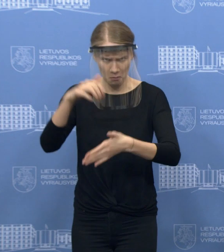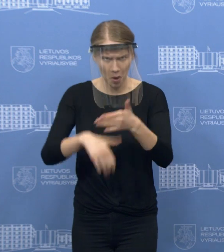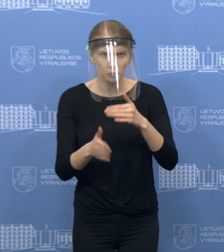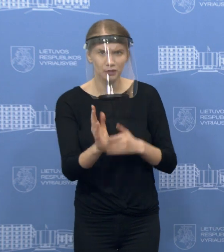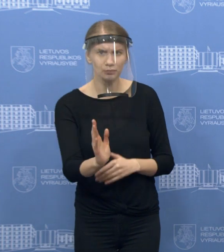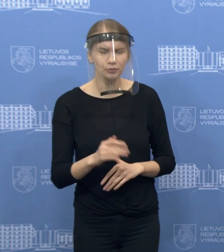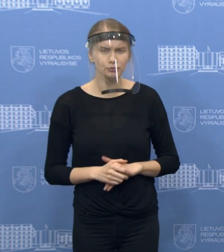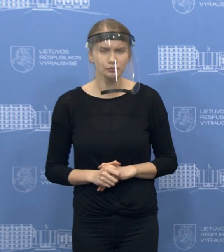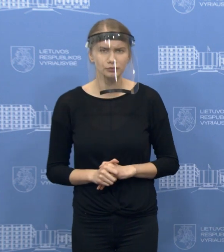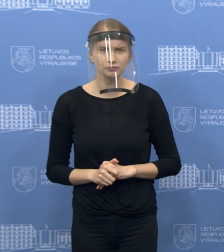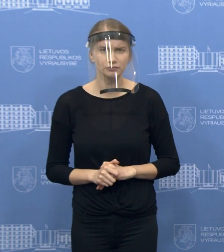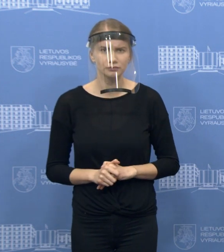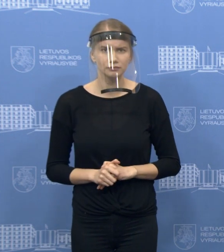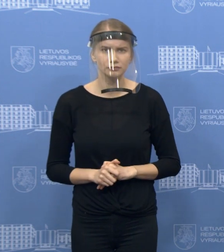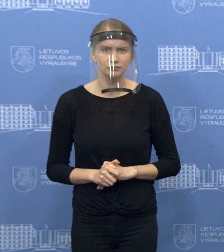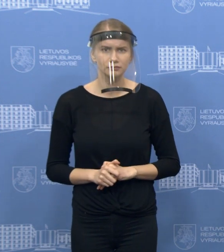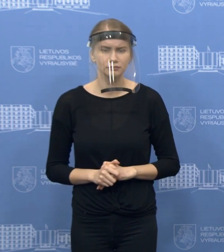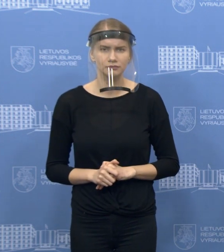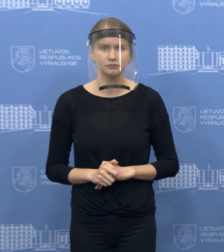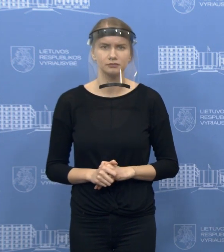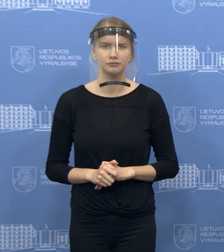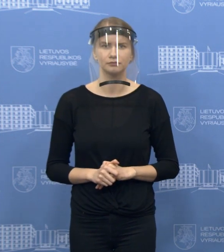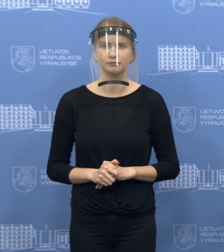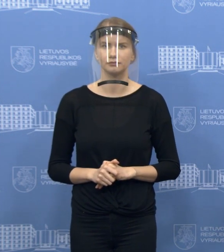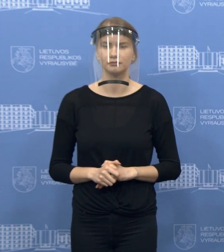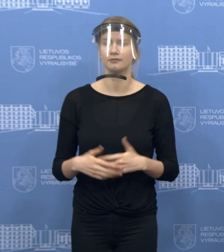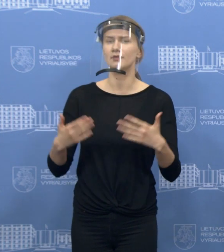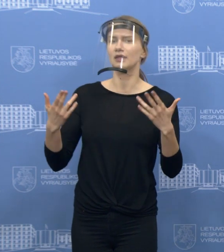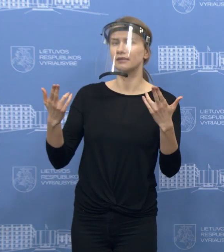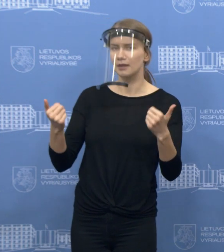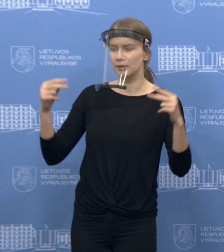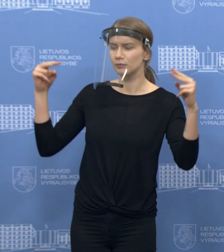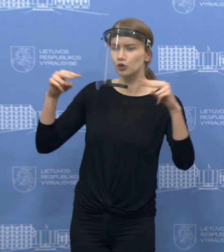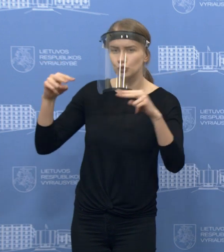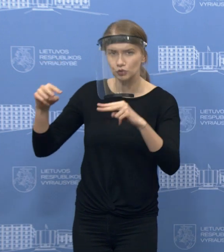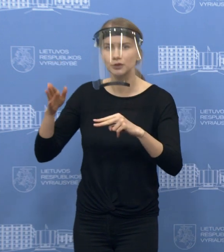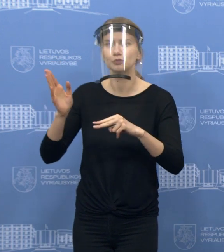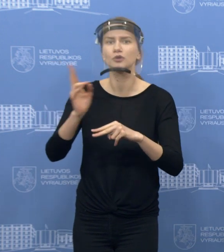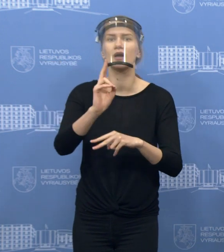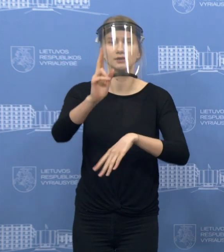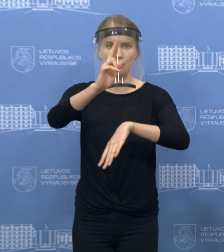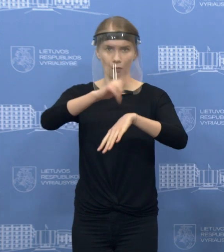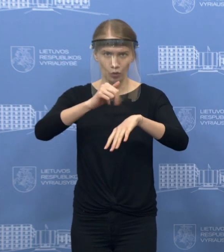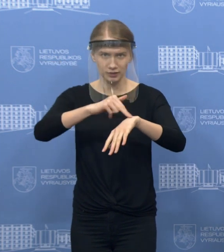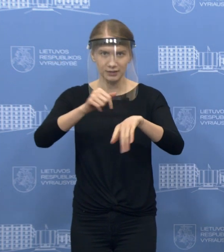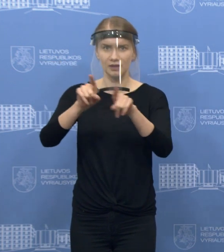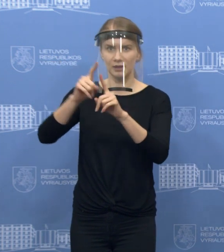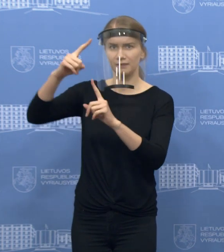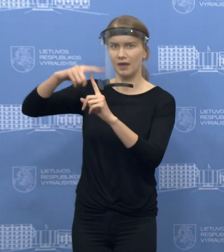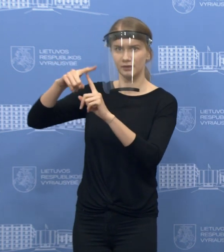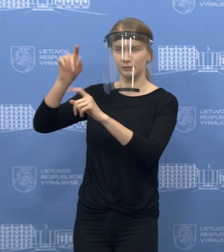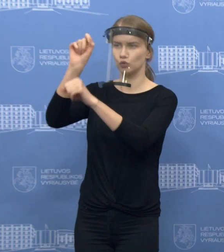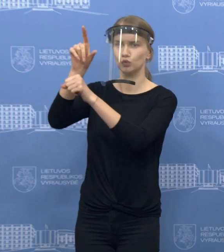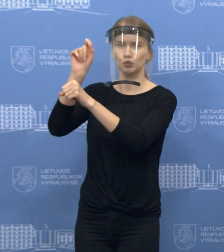nuo balandžio dešimtos ant žmogų seido nebūs viešojo vietoje? Dėkui. Taip, prižiūrės, prižiūrės tiek policijos pareigūnai, tiek ir kitos tarnybos,